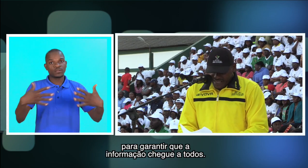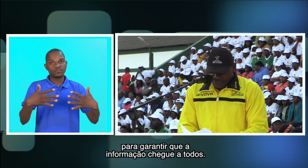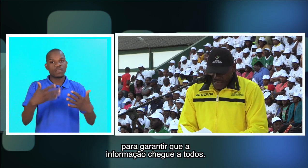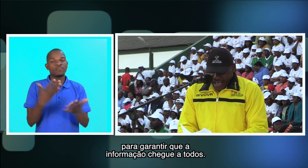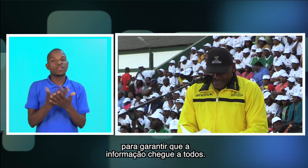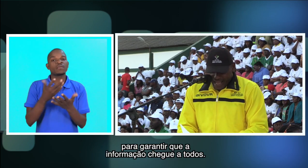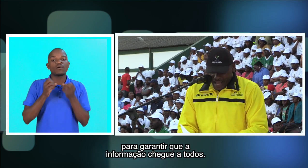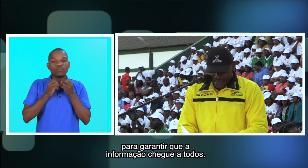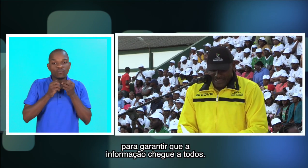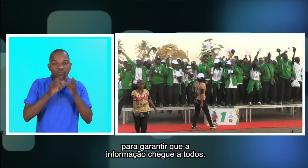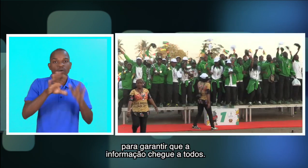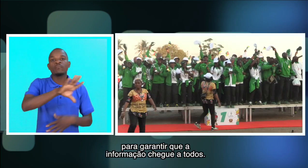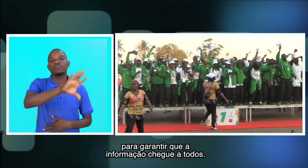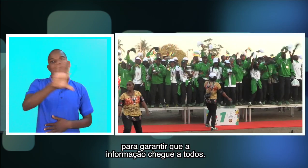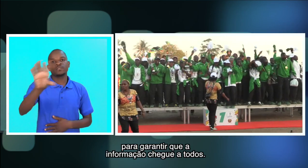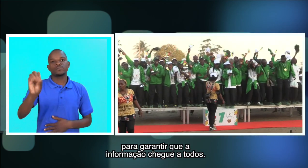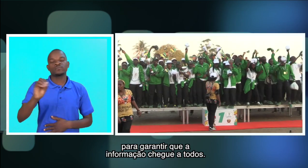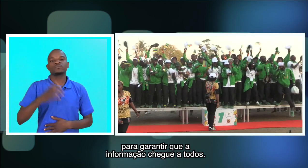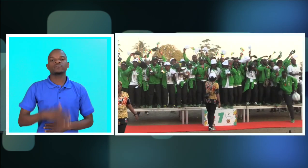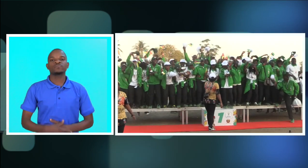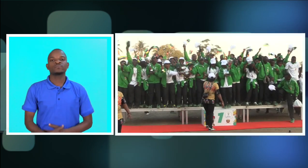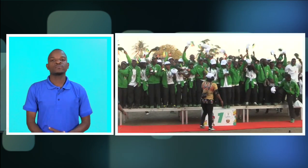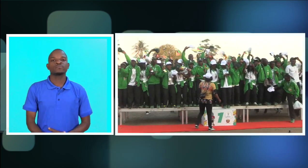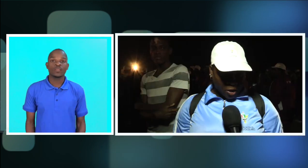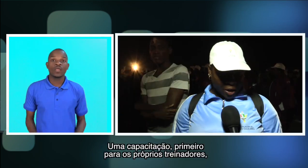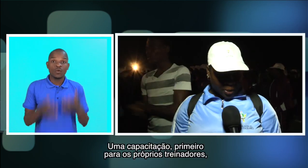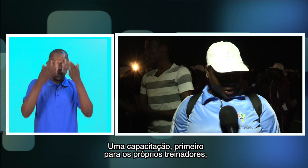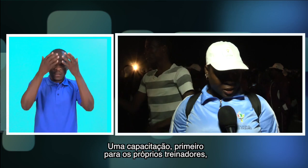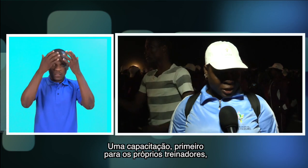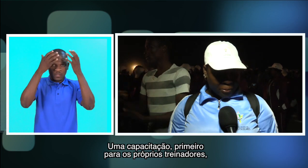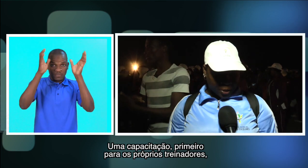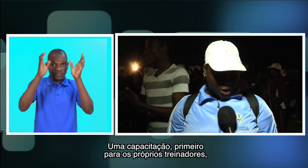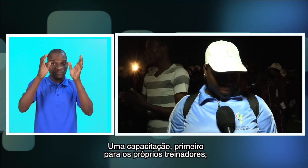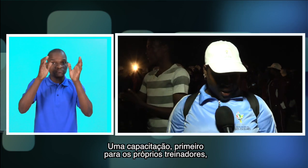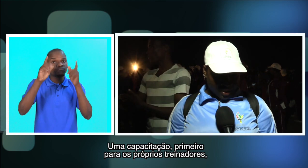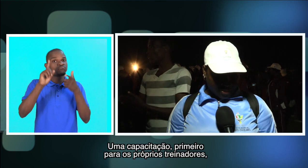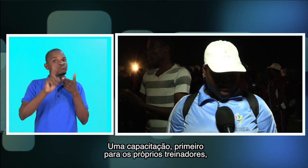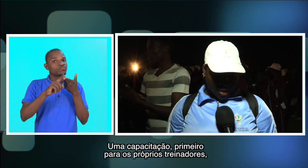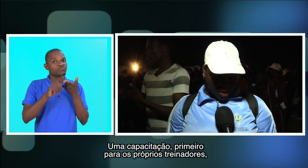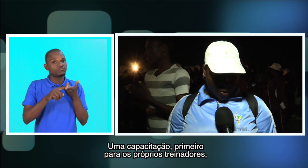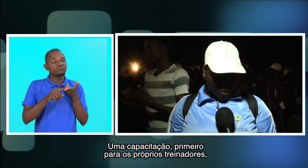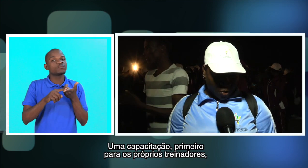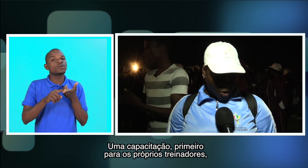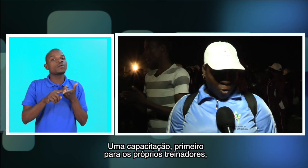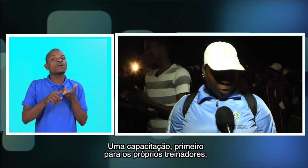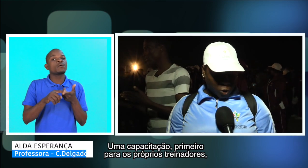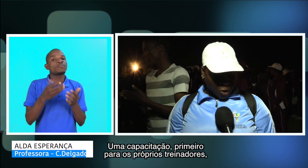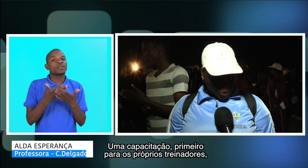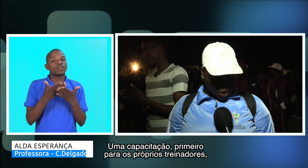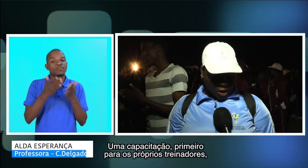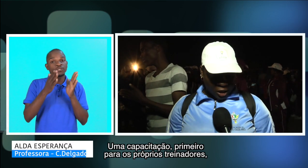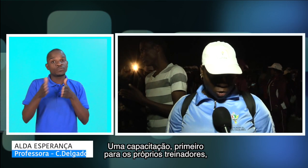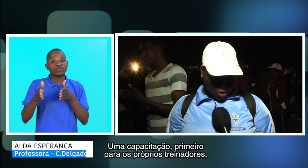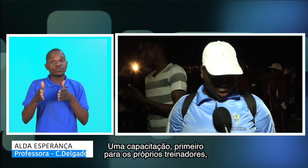que a informação chegue a todos. Uma capacitação principal, primeiro, para os próprios treinadores,